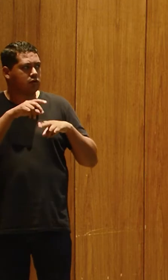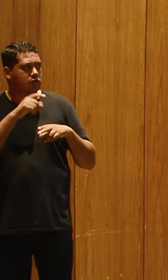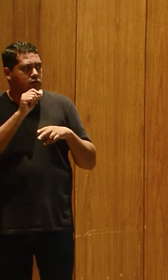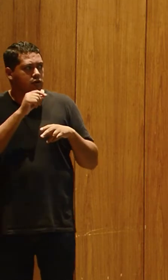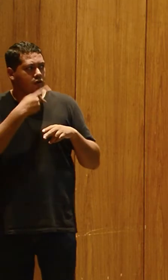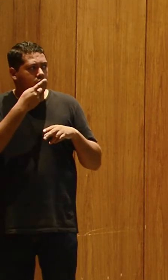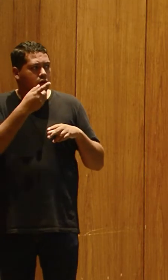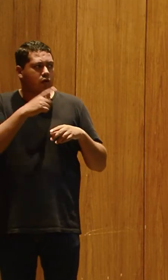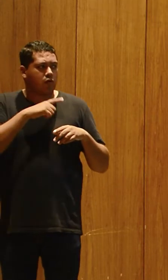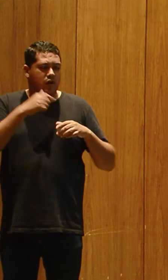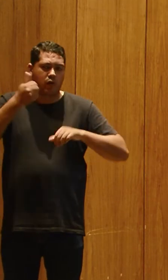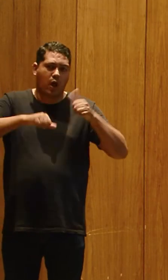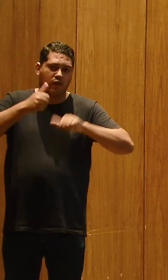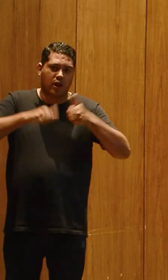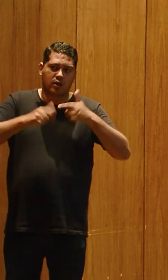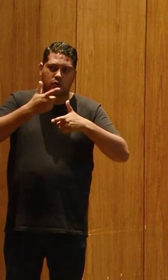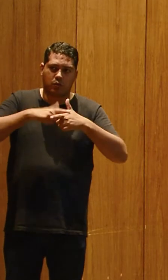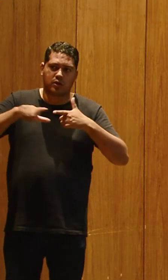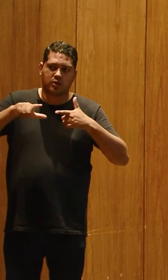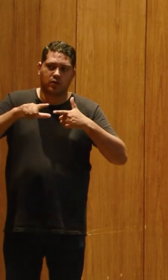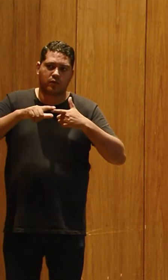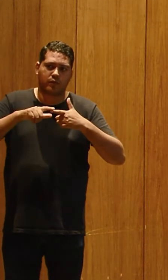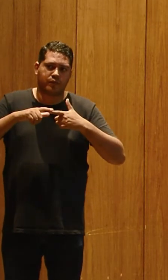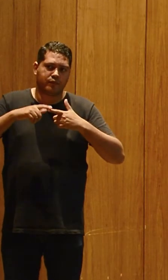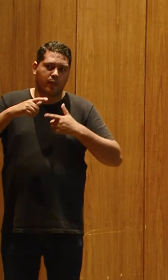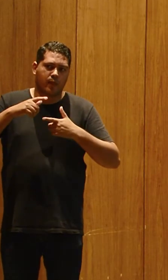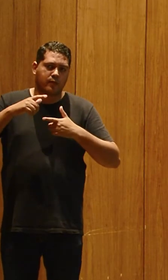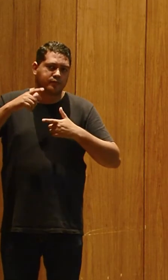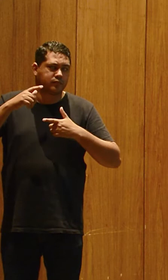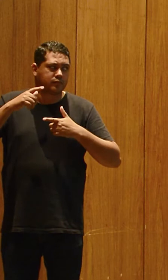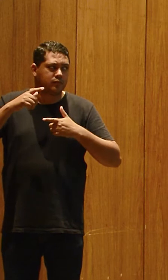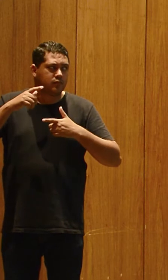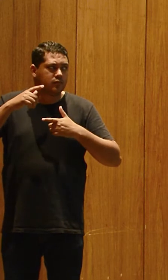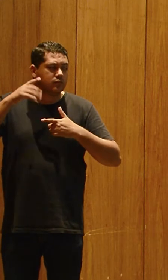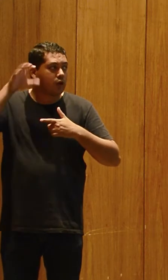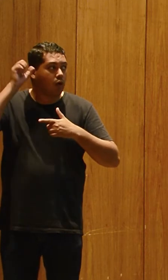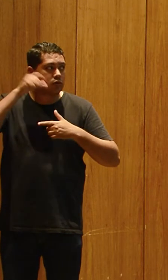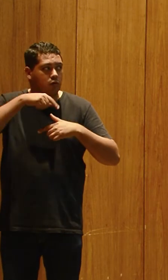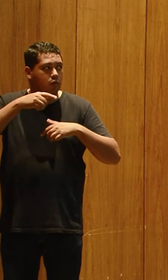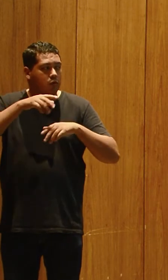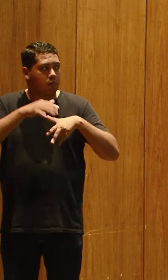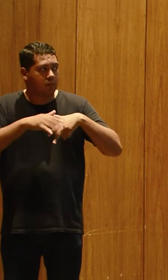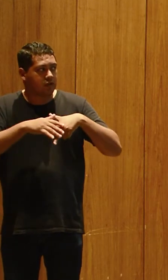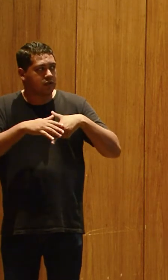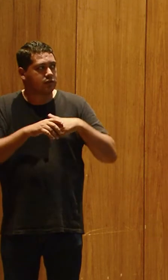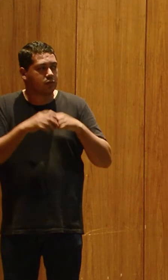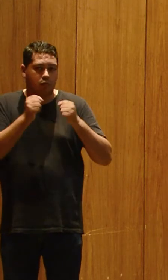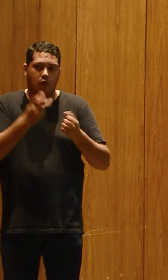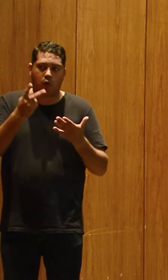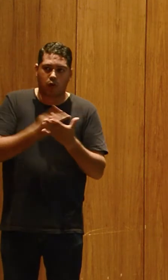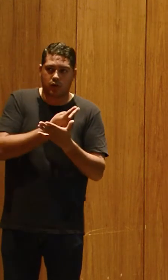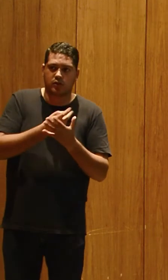fiz uma avaliação parcial da audição desse paciente. E na verdade, o que pode acontecer? Eu posso ter um caso